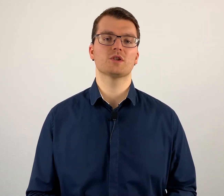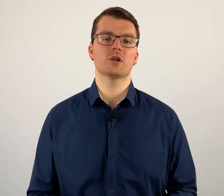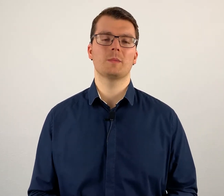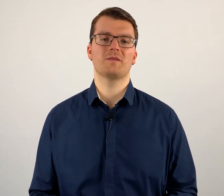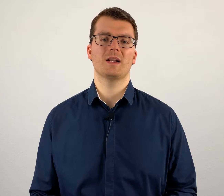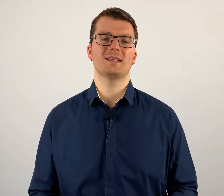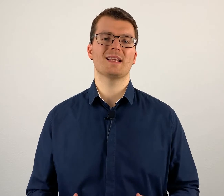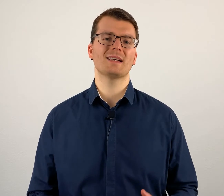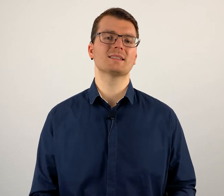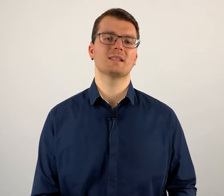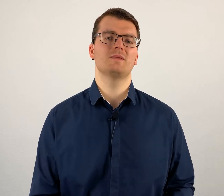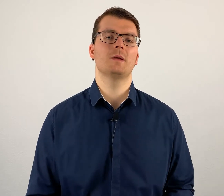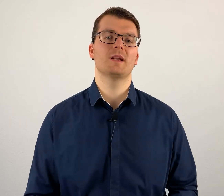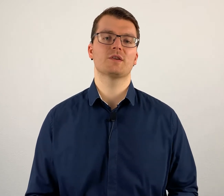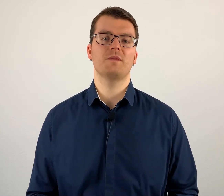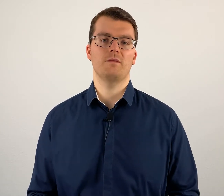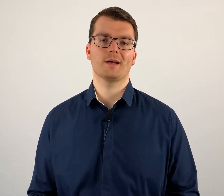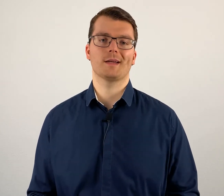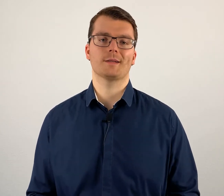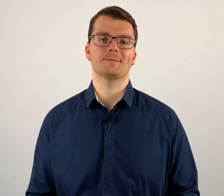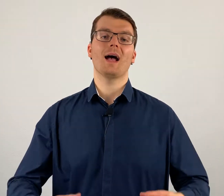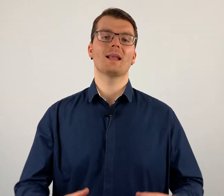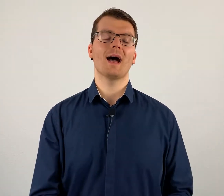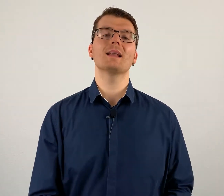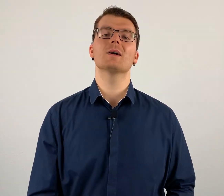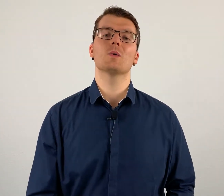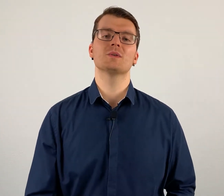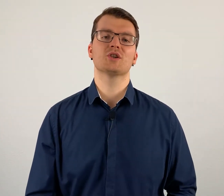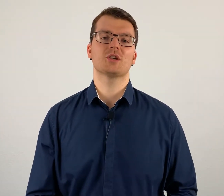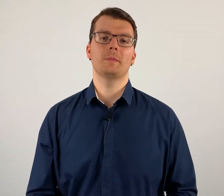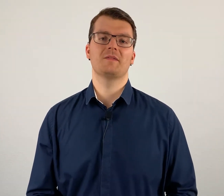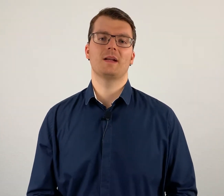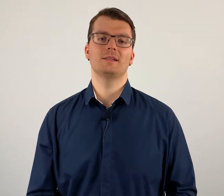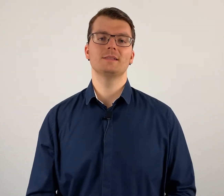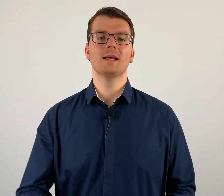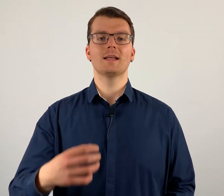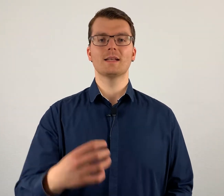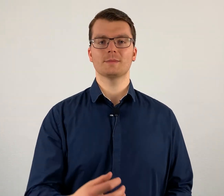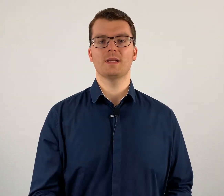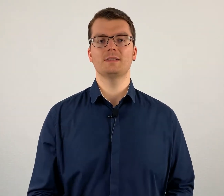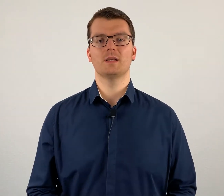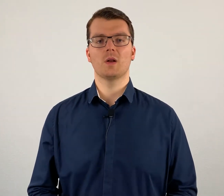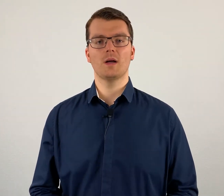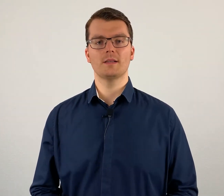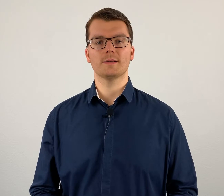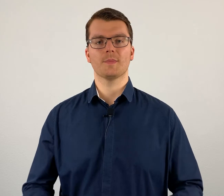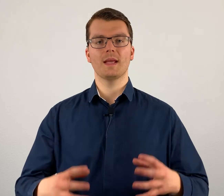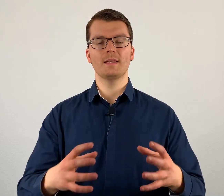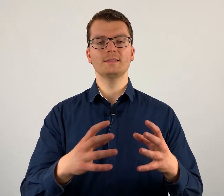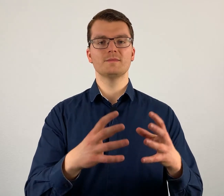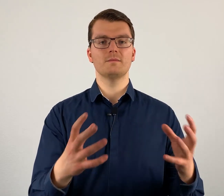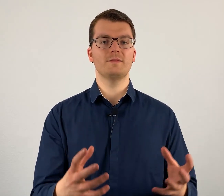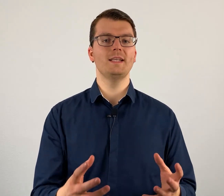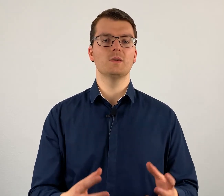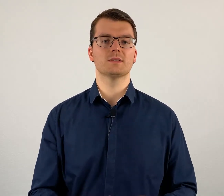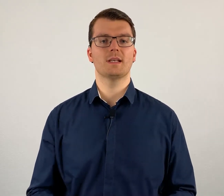Stolperfalle, die ganz, ganz viele Menschen verwirren kann. Eine andere große Stolperfalle ist, dass man diese Leute in diesen Videos, in den